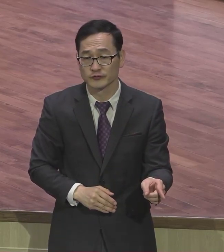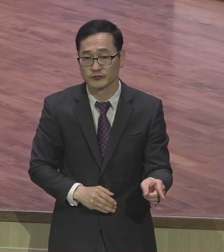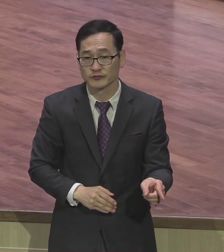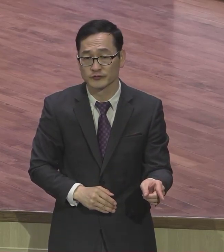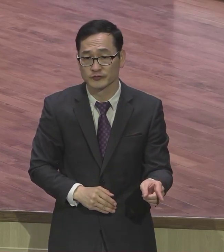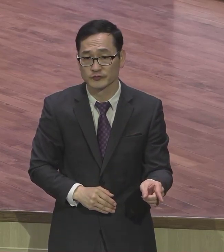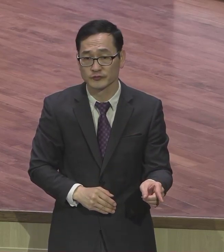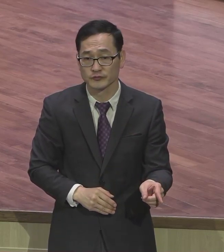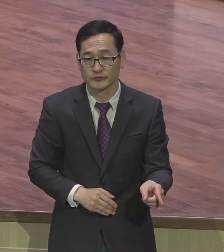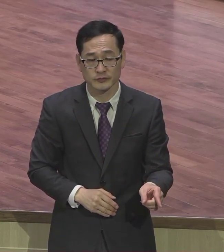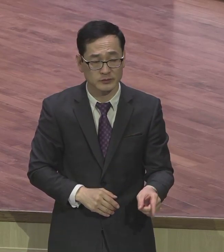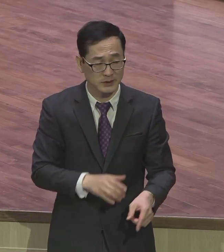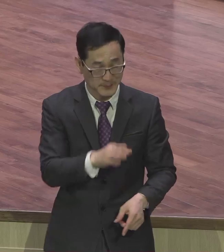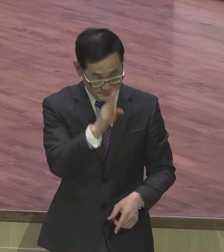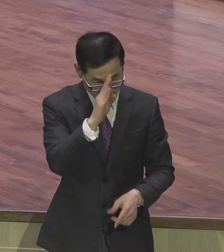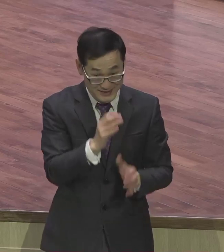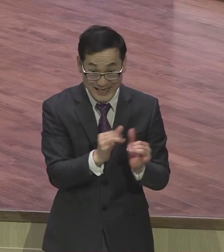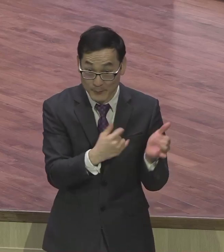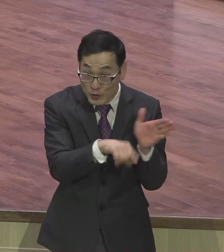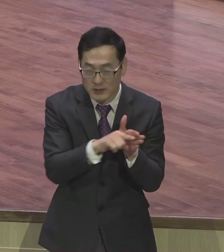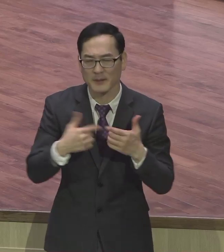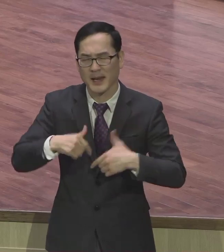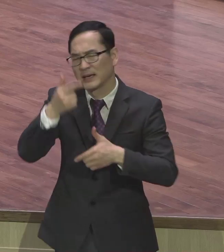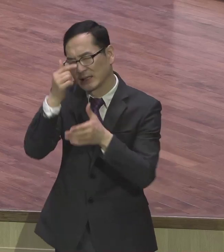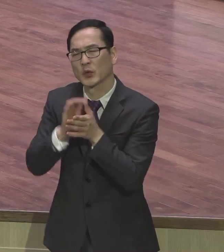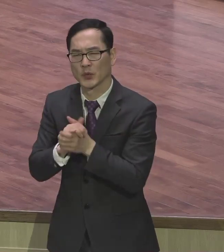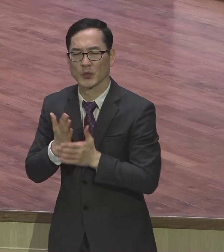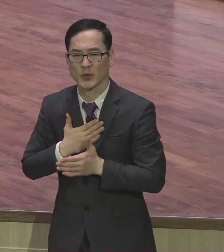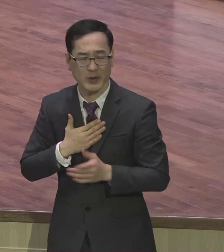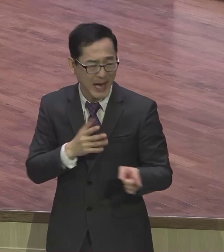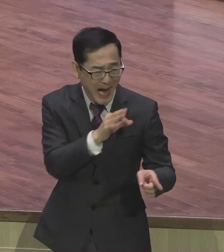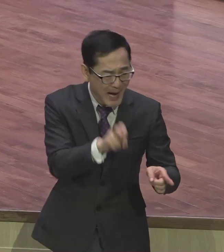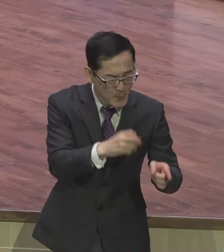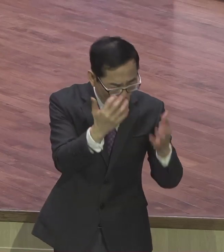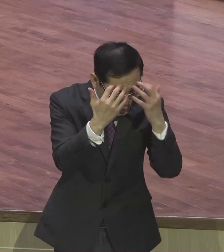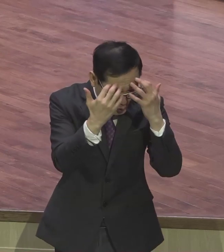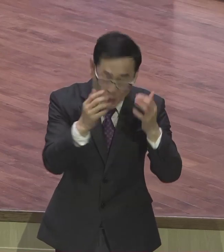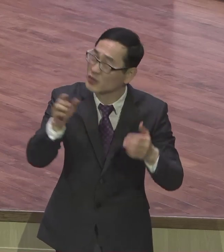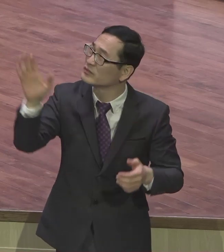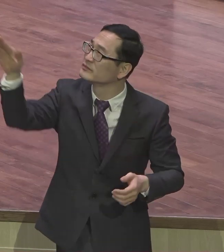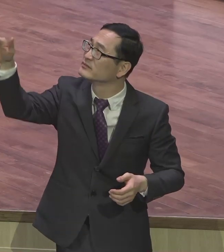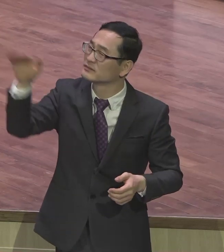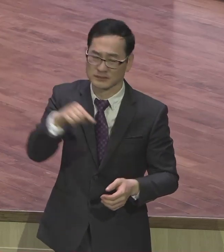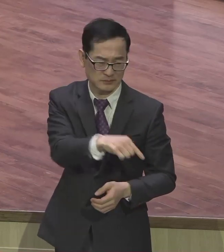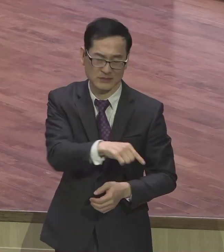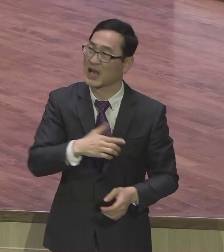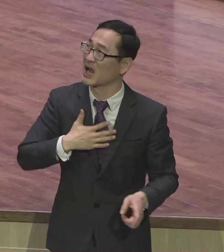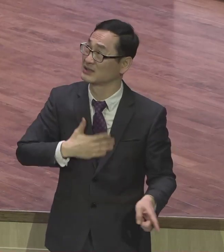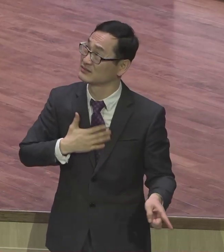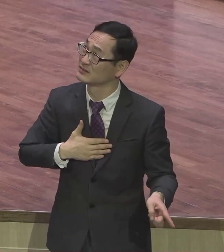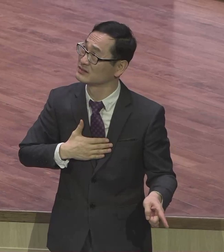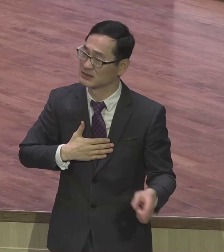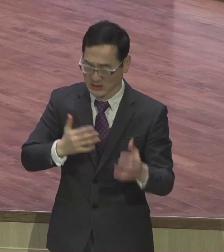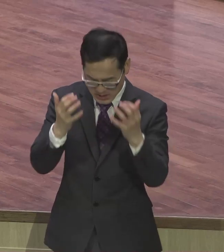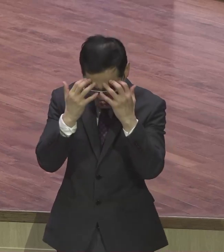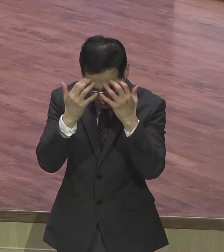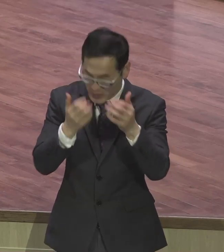매일 기도합니다 하나님 이 암의 고통을 하나님 아시지 않습니까 이 고통을 이길 수 있는 힘을 주옵소서